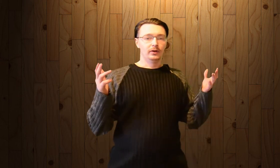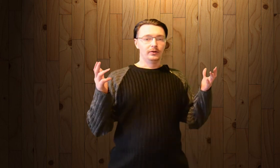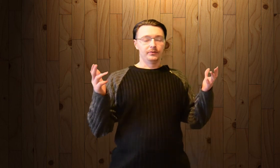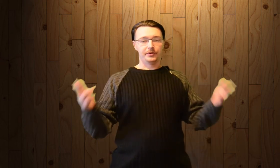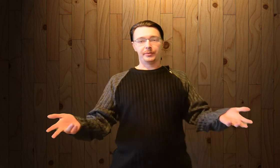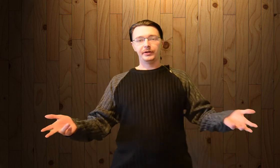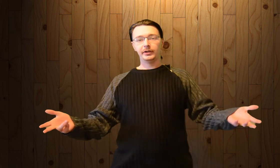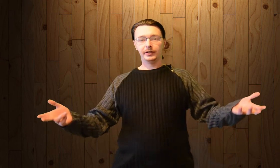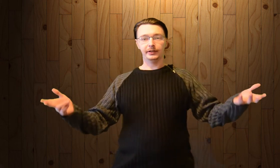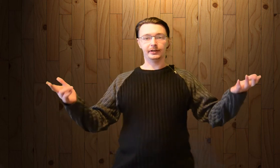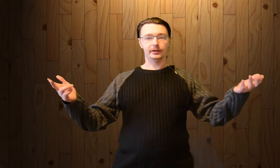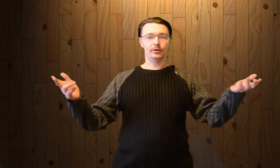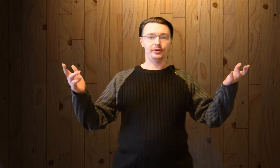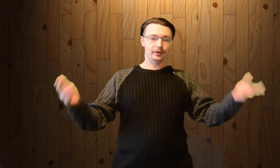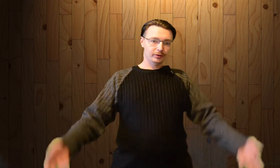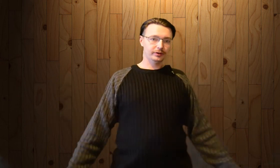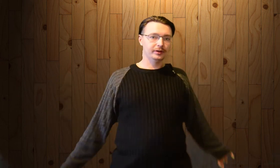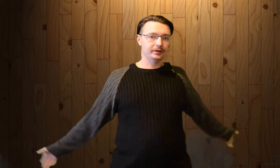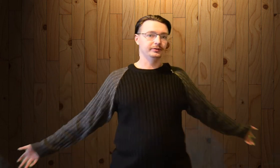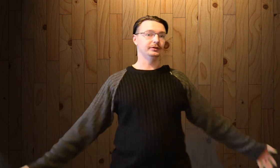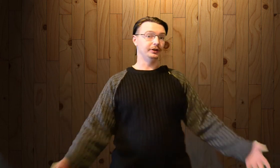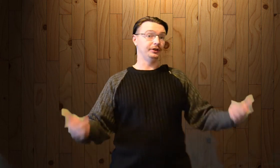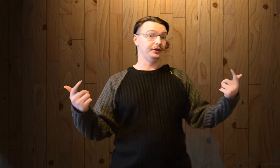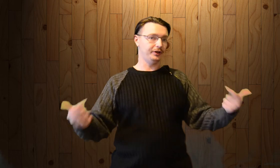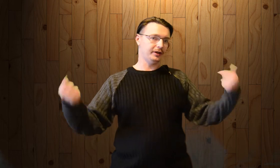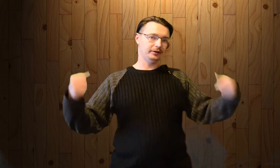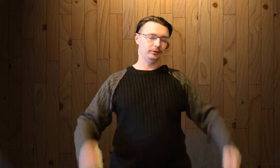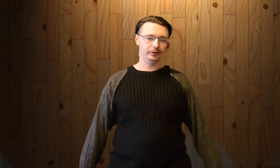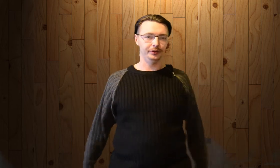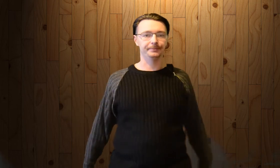Всем привет! Это канал Ростелекод и я, Анатолий Донецк.